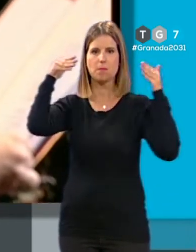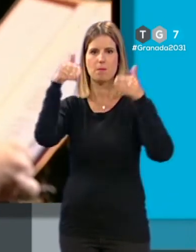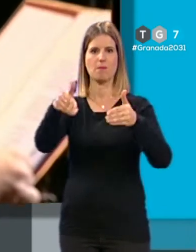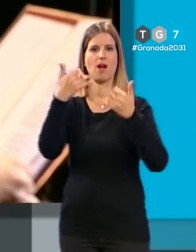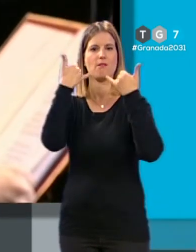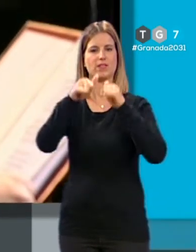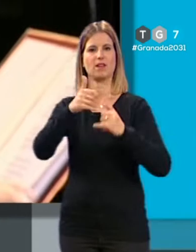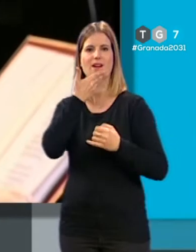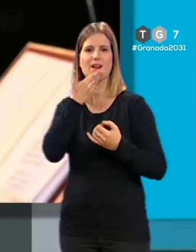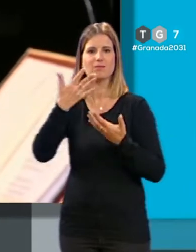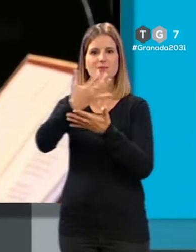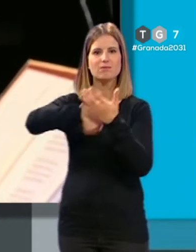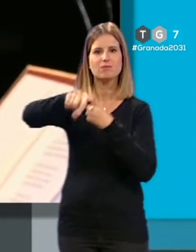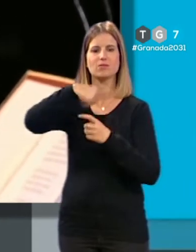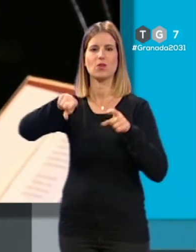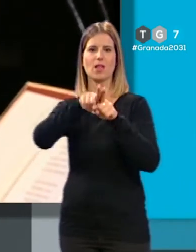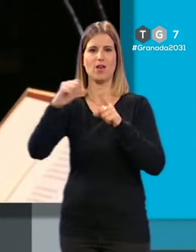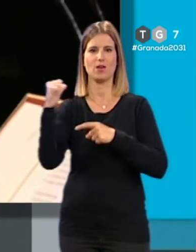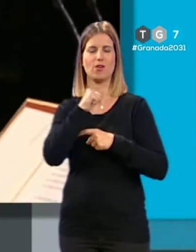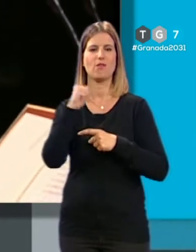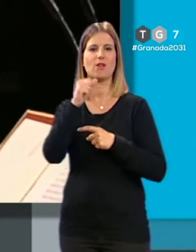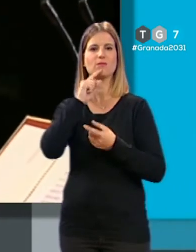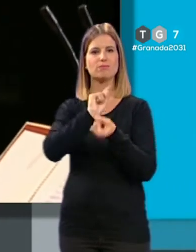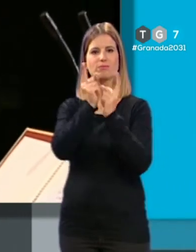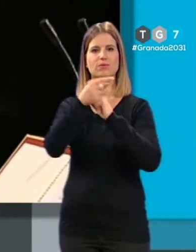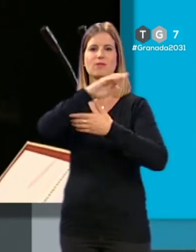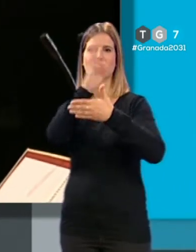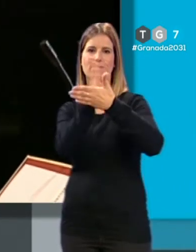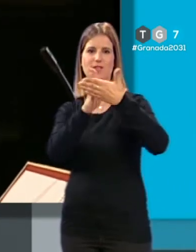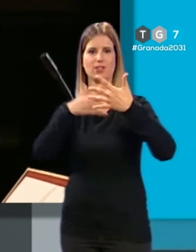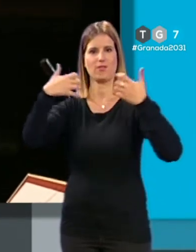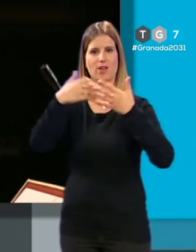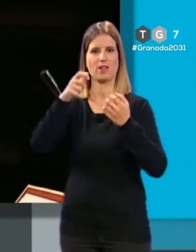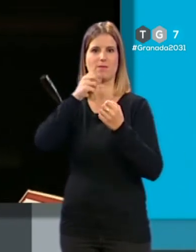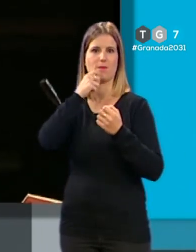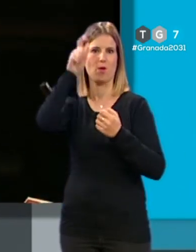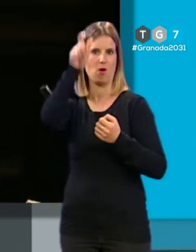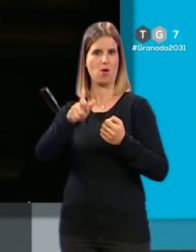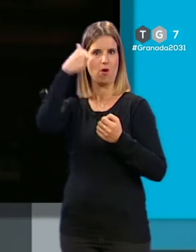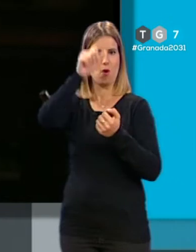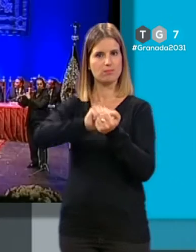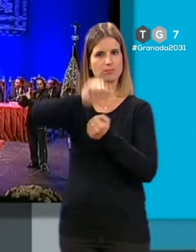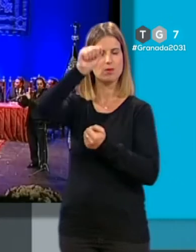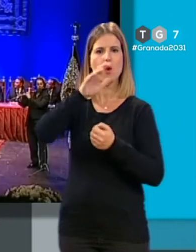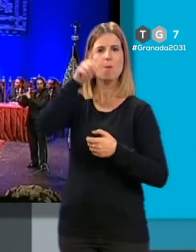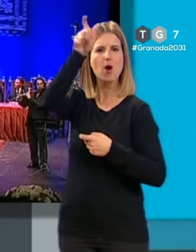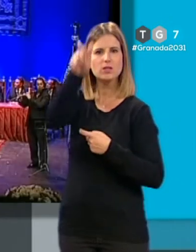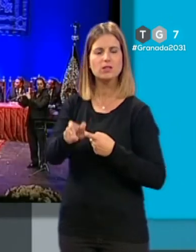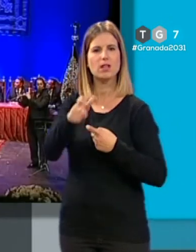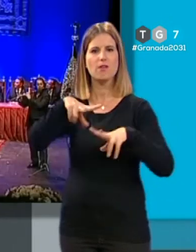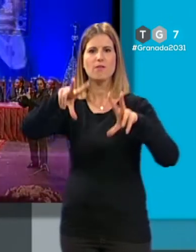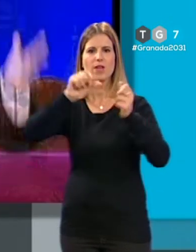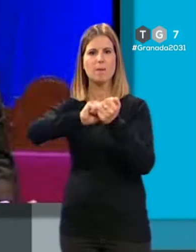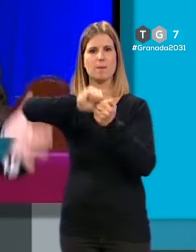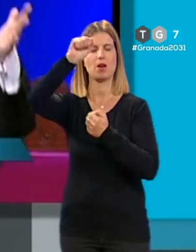calor de la ciudad en torno a su cofradía, las transformó en prosa y verso el pregonero. Por ti se acaba el pregón